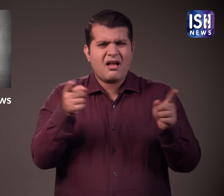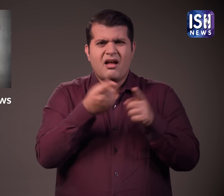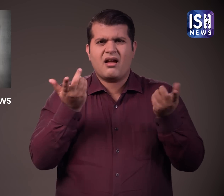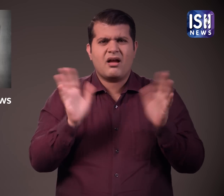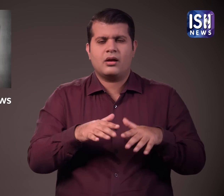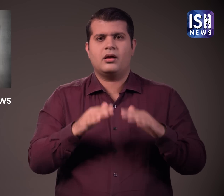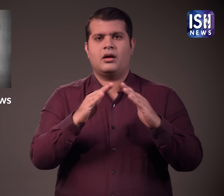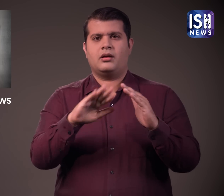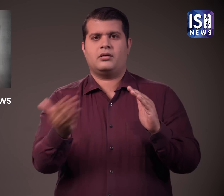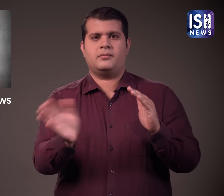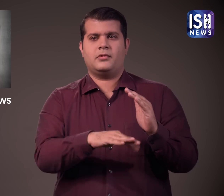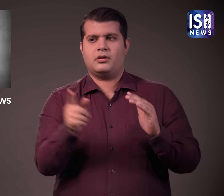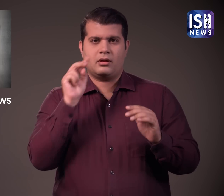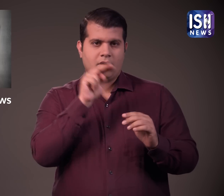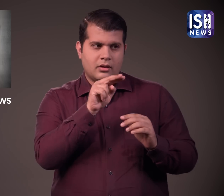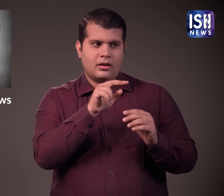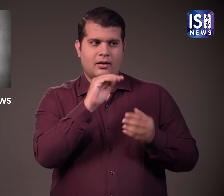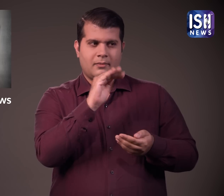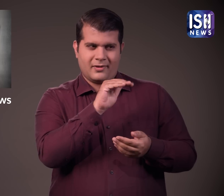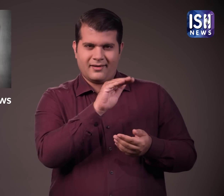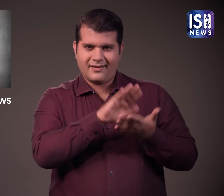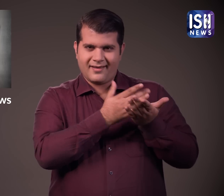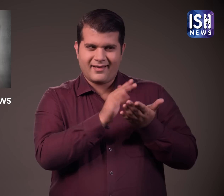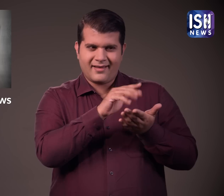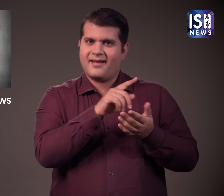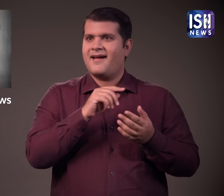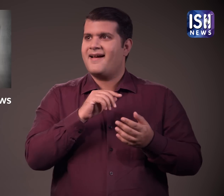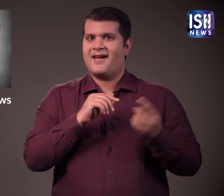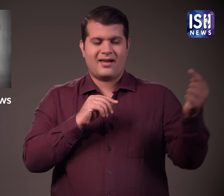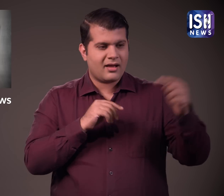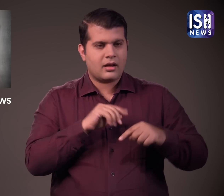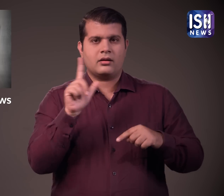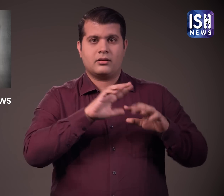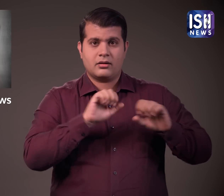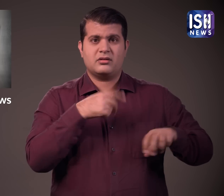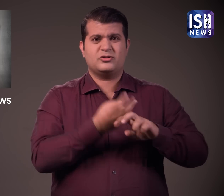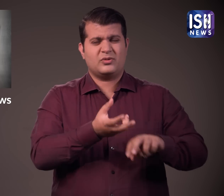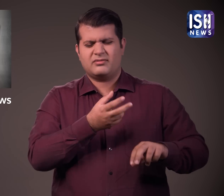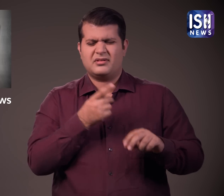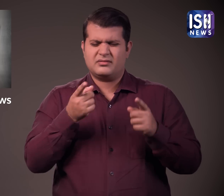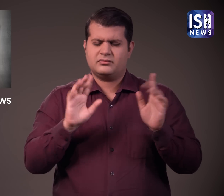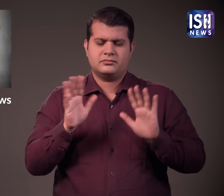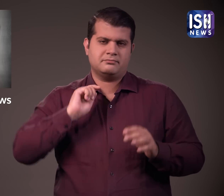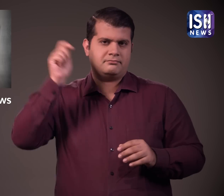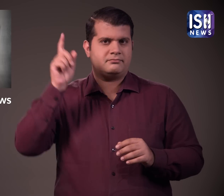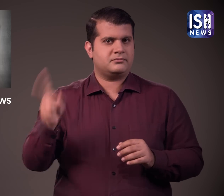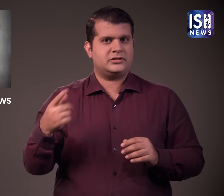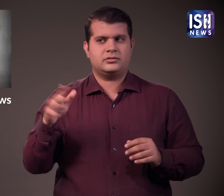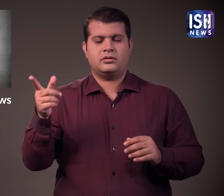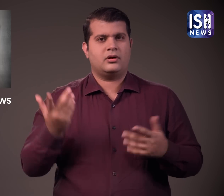दुपारे ने बच्ची को बहला फुसला कर उसके साथ दुशकर्म किया और फिर पत्थर मार मार कर उसकी हत्या कर दी इसलिए उन्हें मौत की